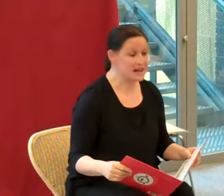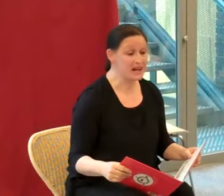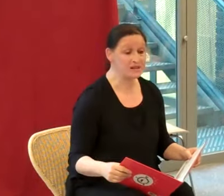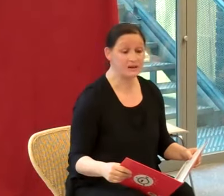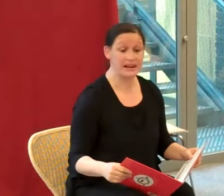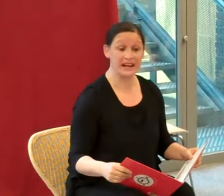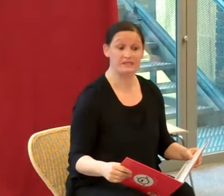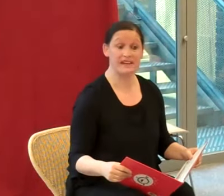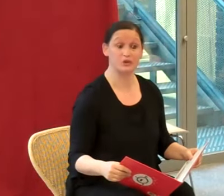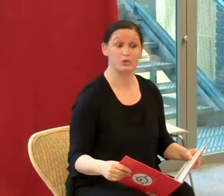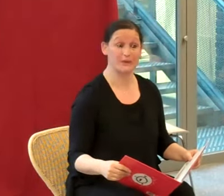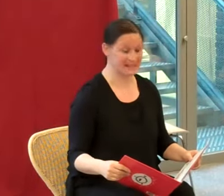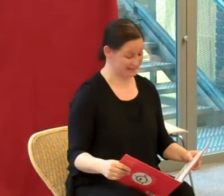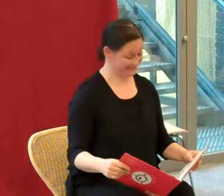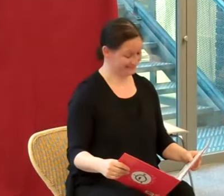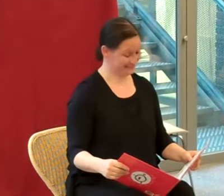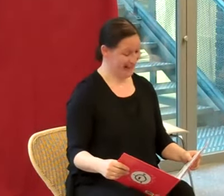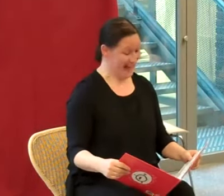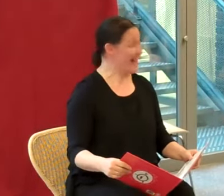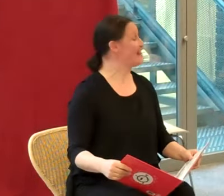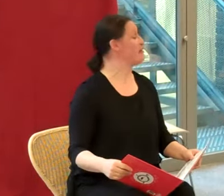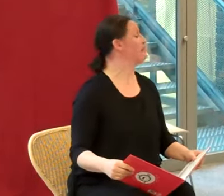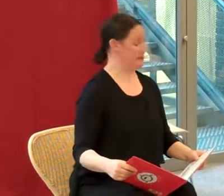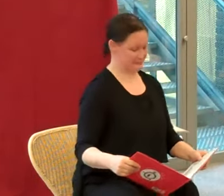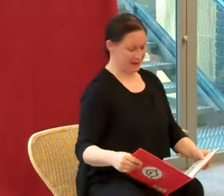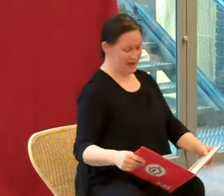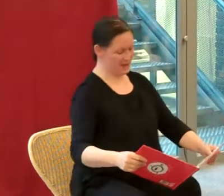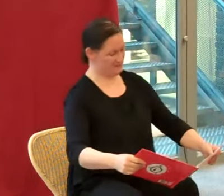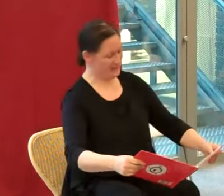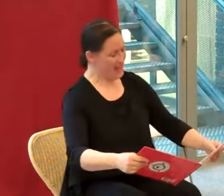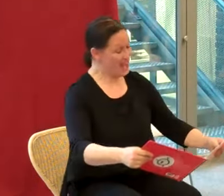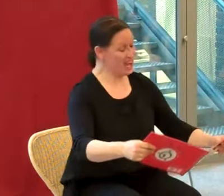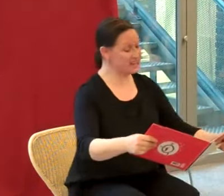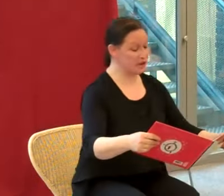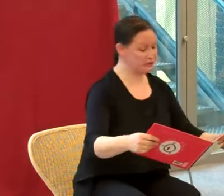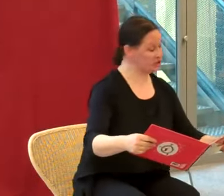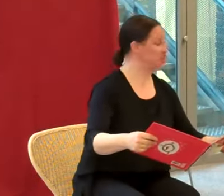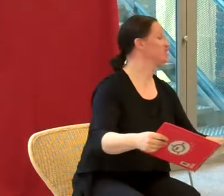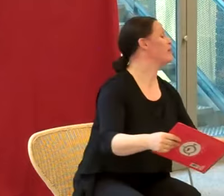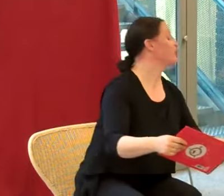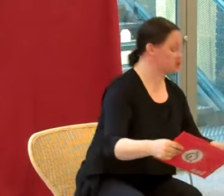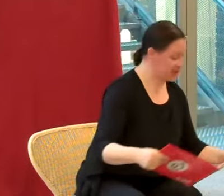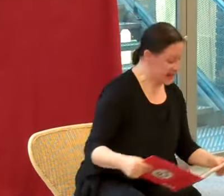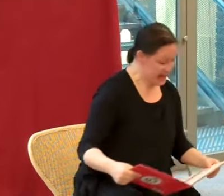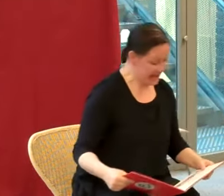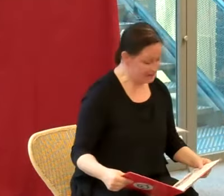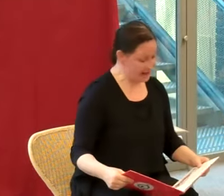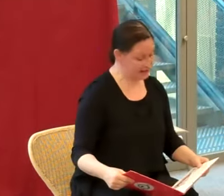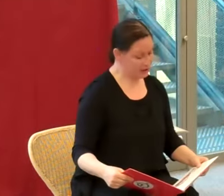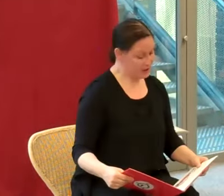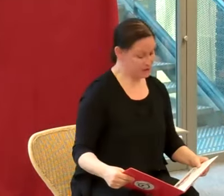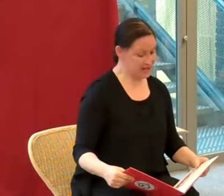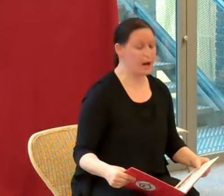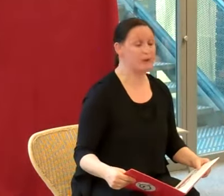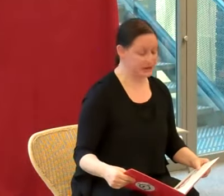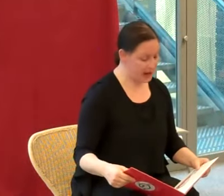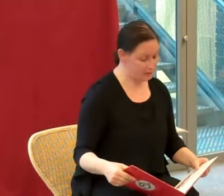Dinde les réveillait de bon matin. Elle avait faim. Ils s'en furent chercher à en manger et avec ce qu'ils rapportaient, elle